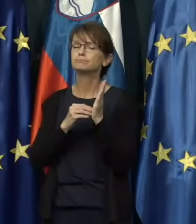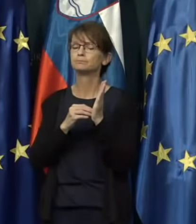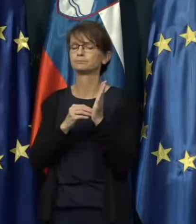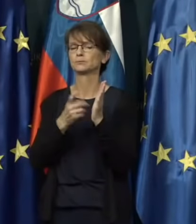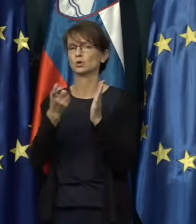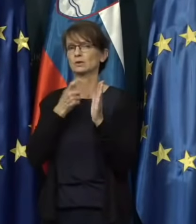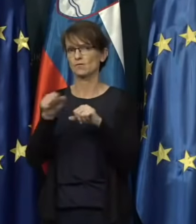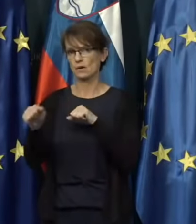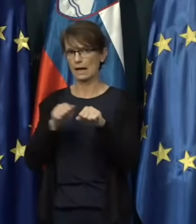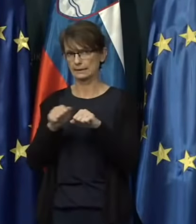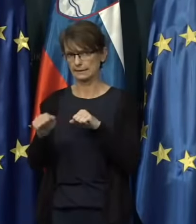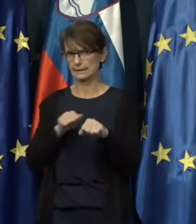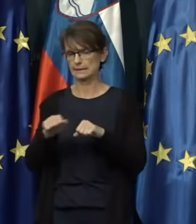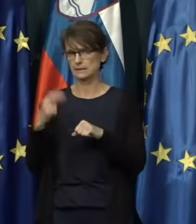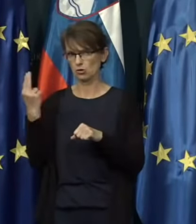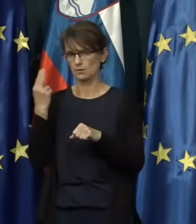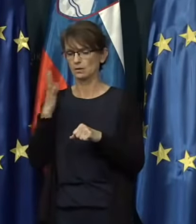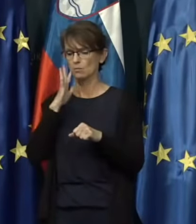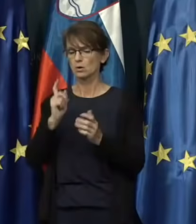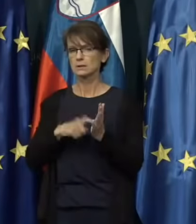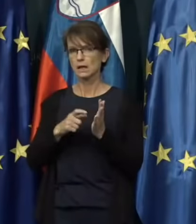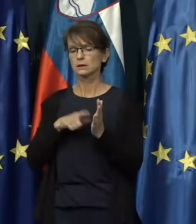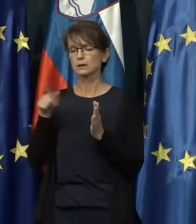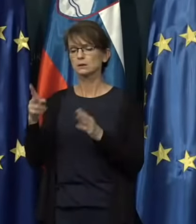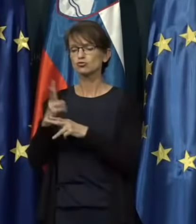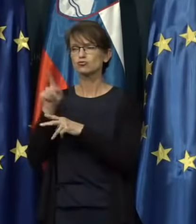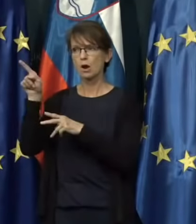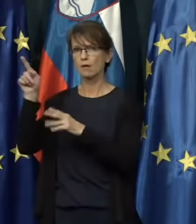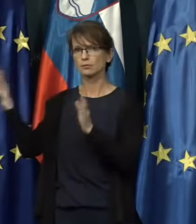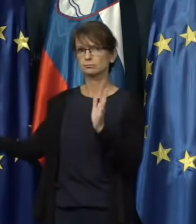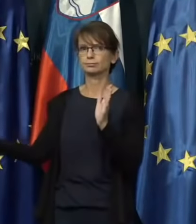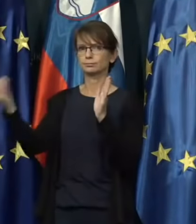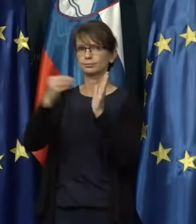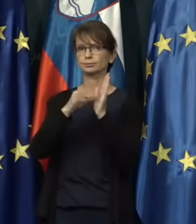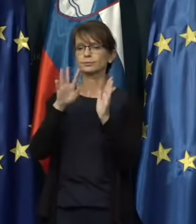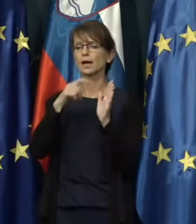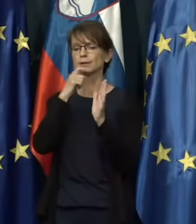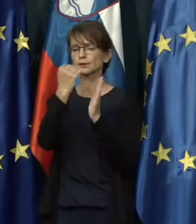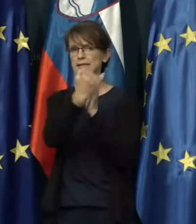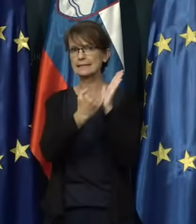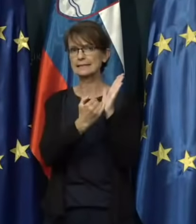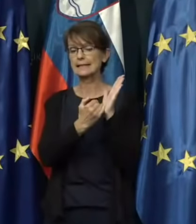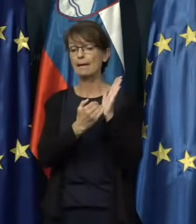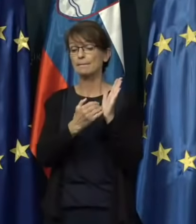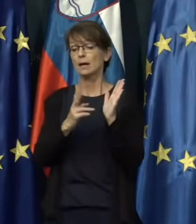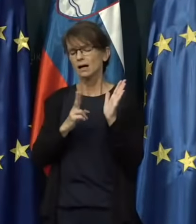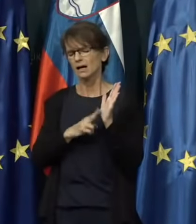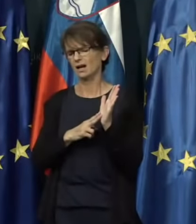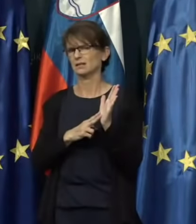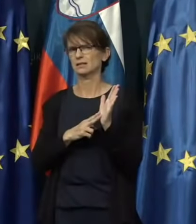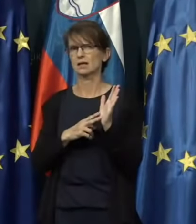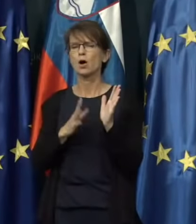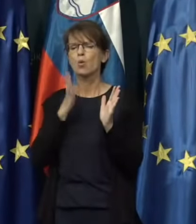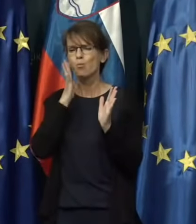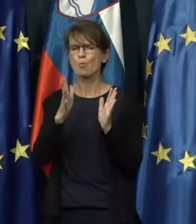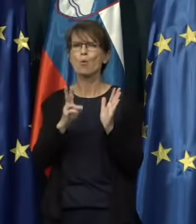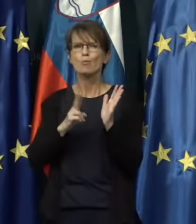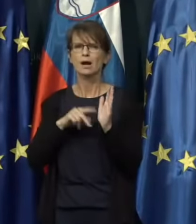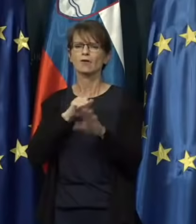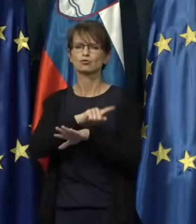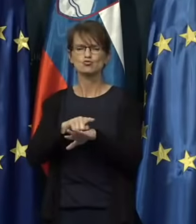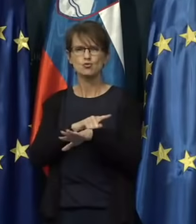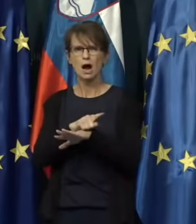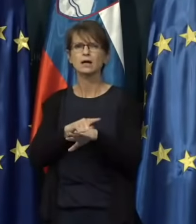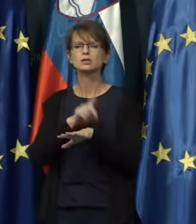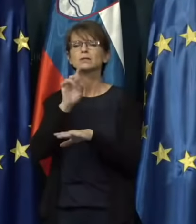bi rekel, zahtevali, da jo vrstimo na rdeči seznam, pa bomo mi to res, kolikor se bo dalo, pravočasno in